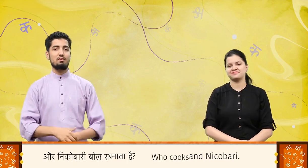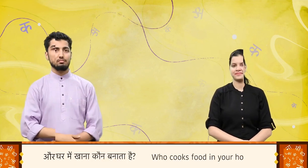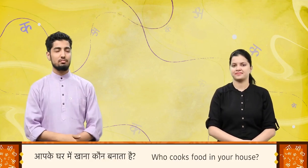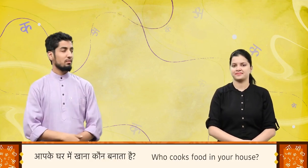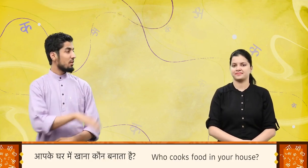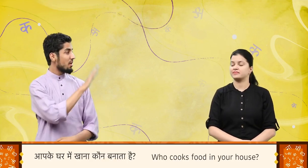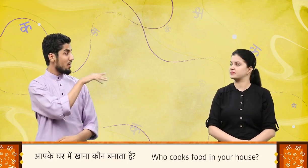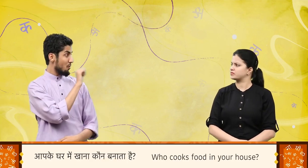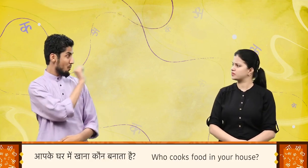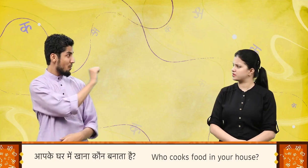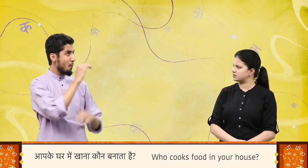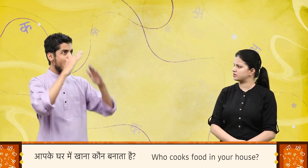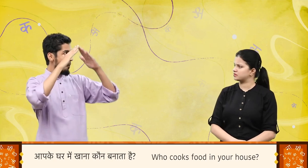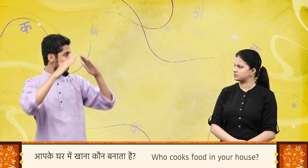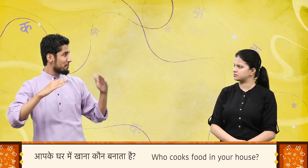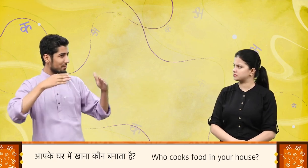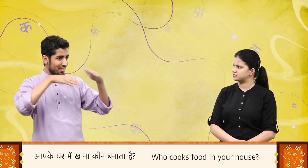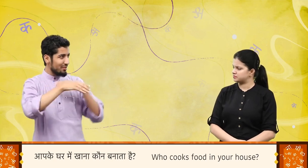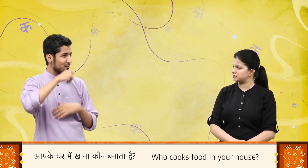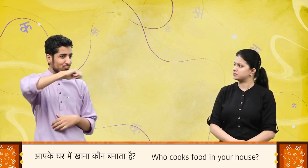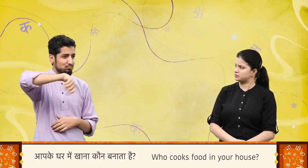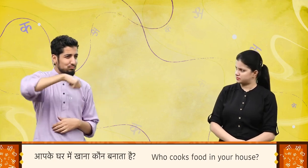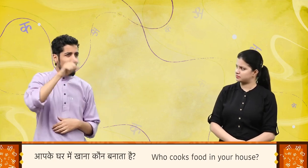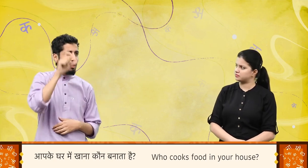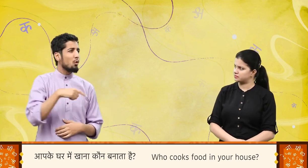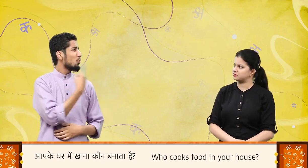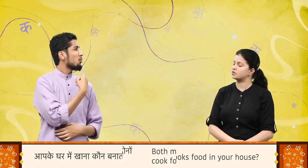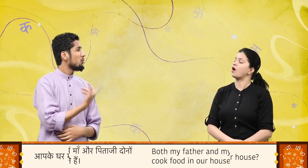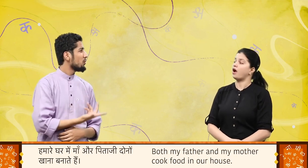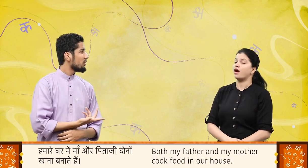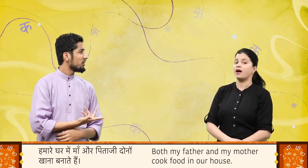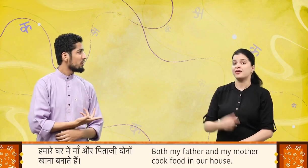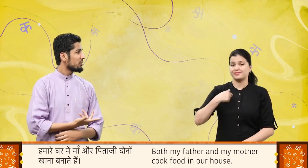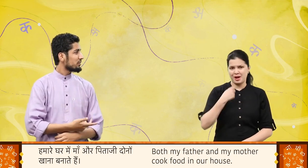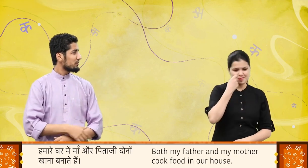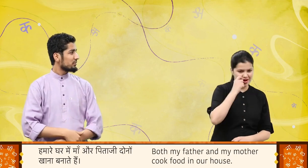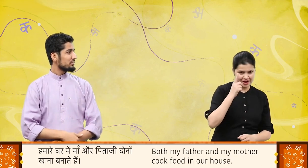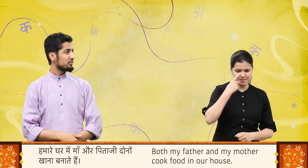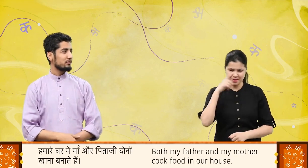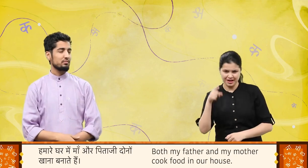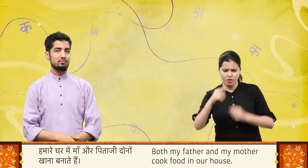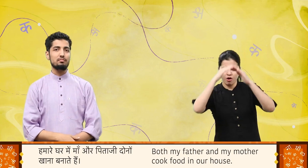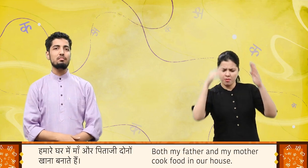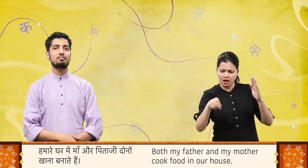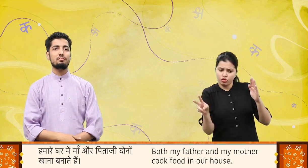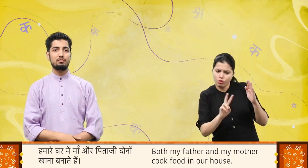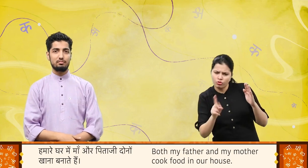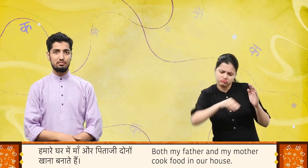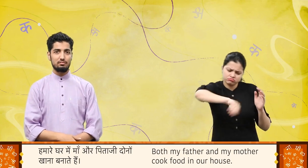आपके घर में खाना कौन बनाता है? हमारे घर में मा और पिताजी